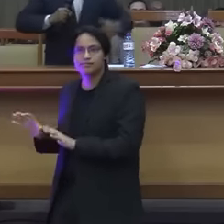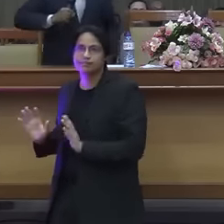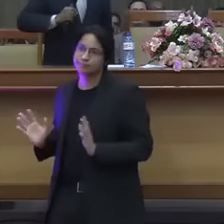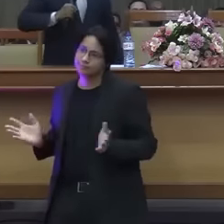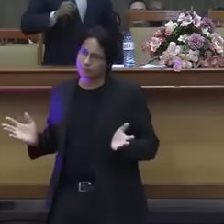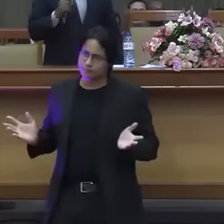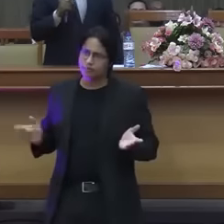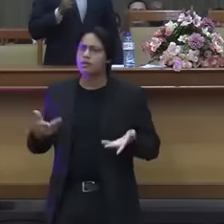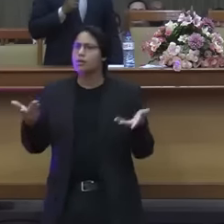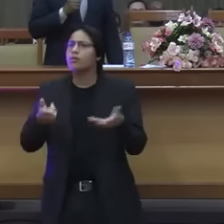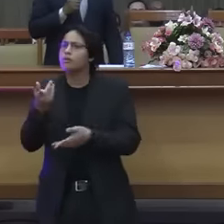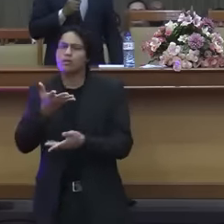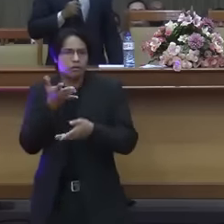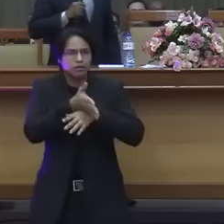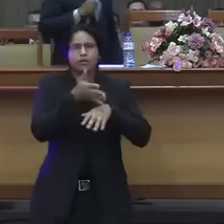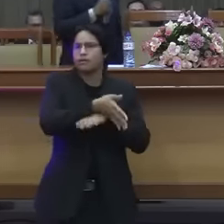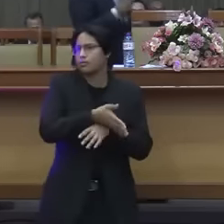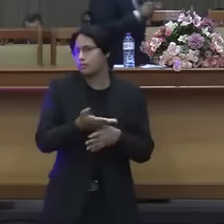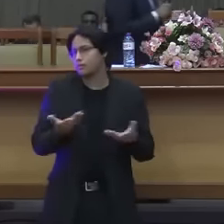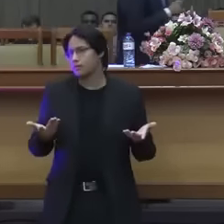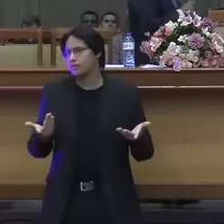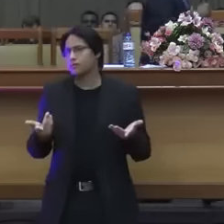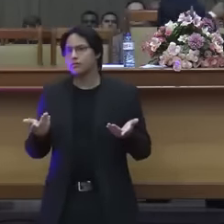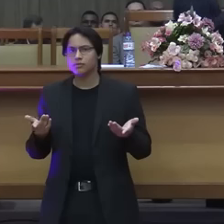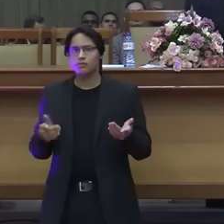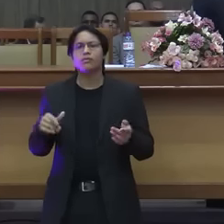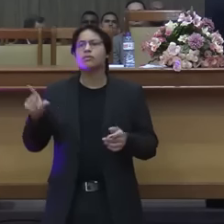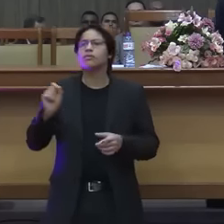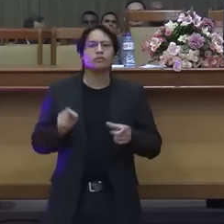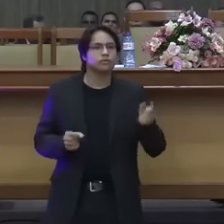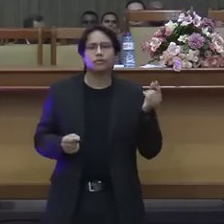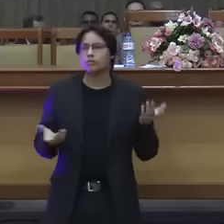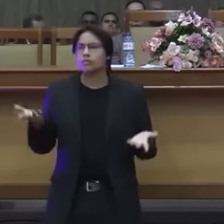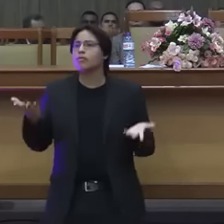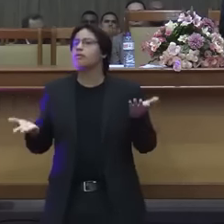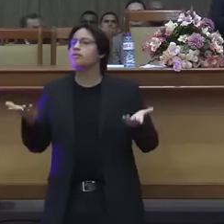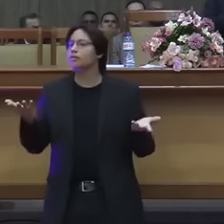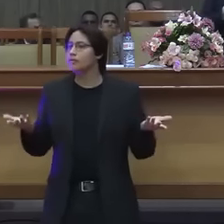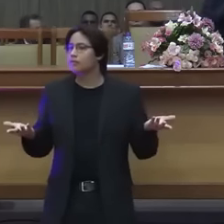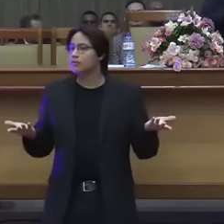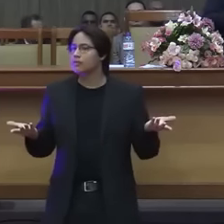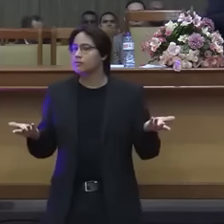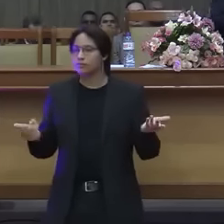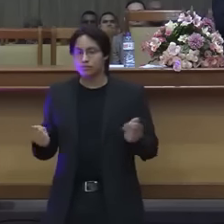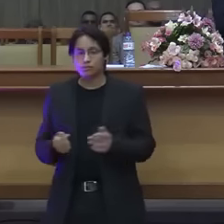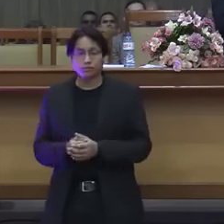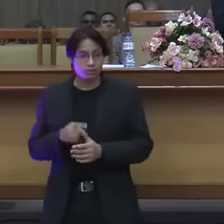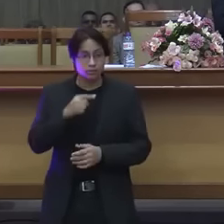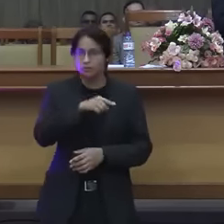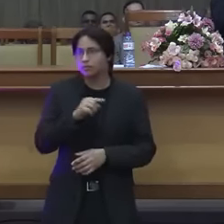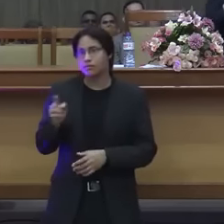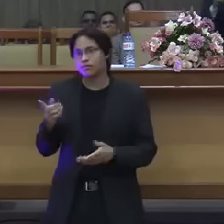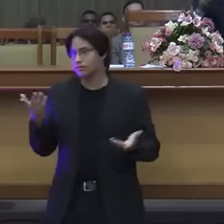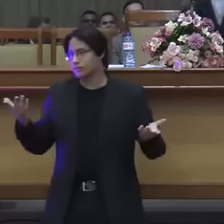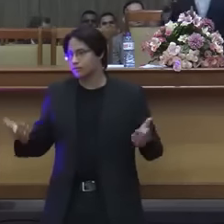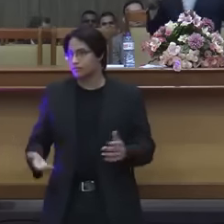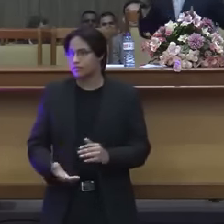faz parte disso agora qual é o teu lado me diz qual é o teu lado ou tu entra ou tu sai é